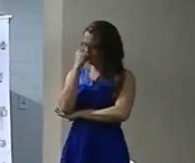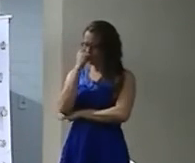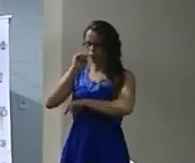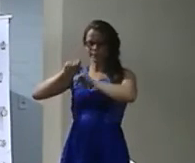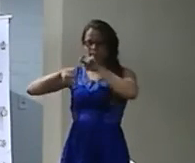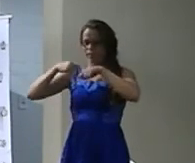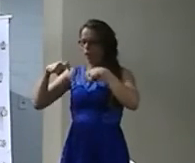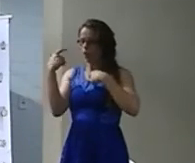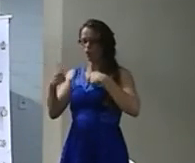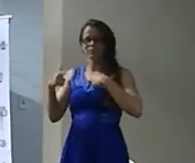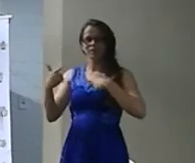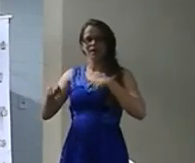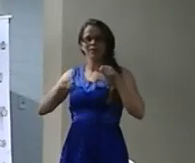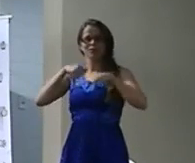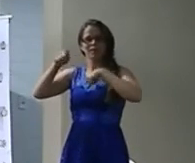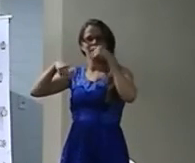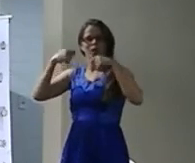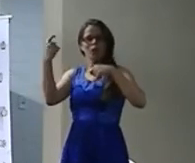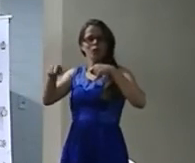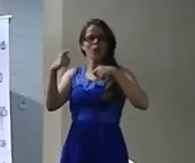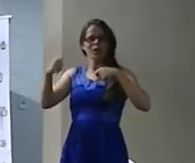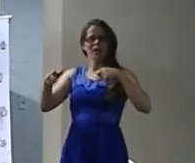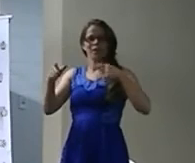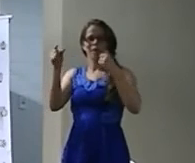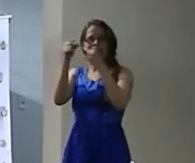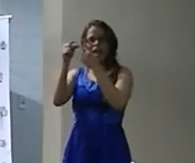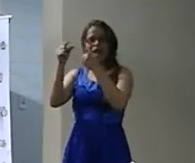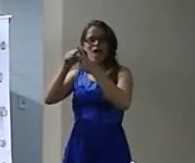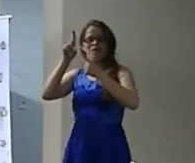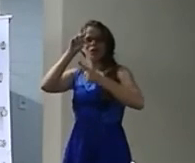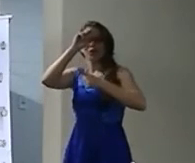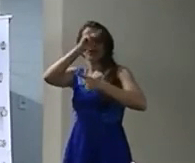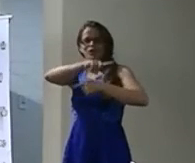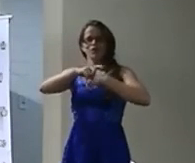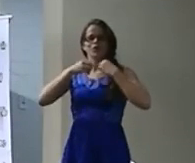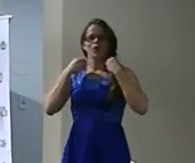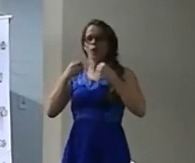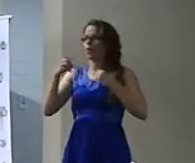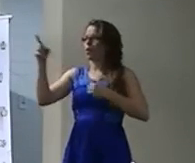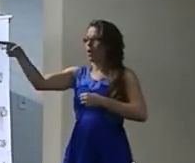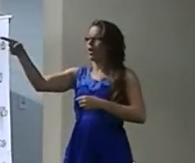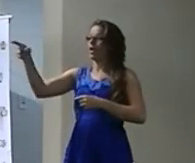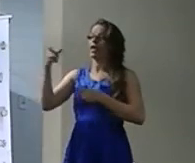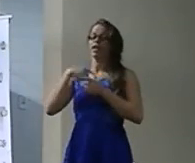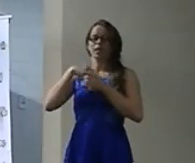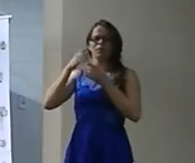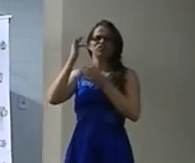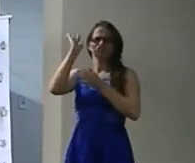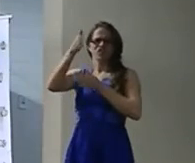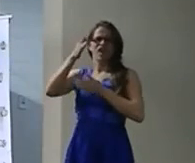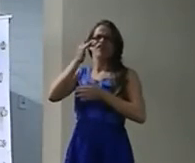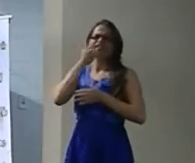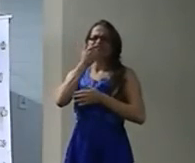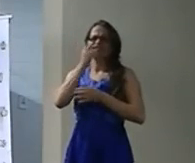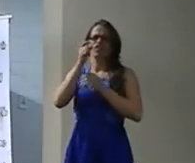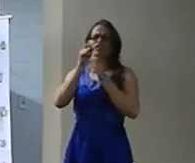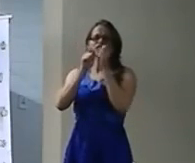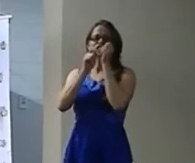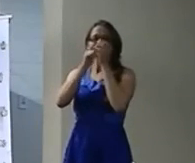mim Eu navego um pouquinho Mais fácil E não me envergonho De dizer que eu sou dentista Mas Manda para